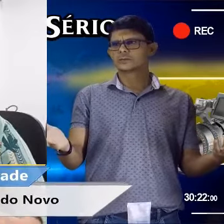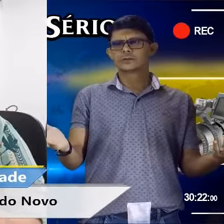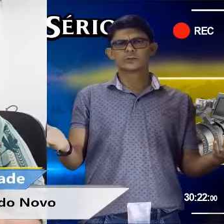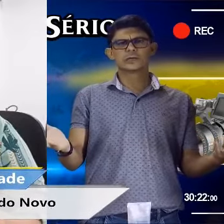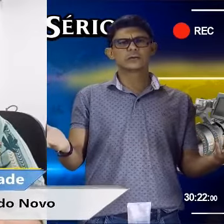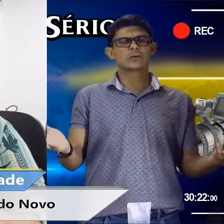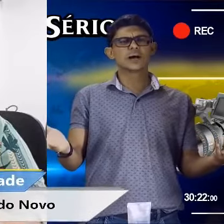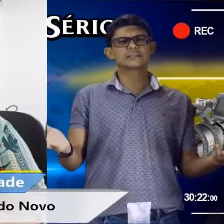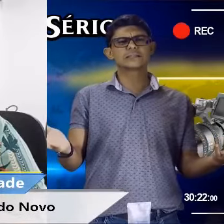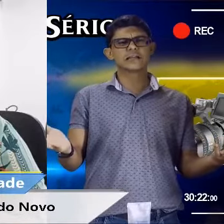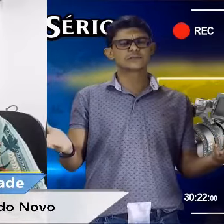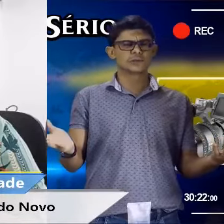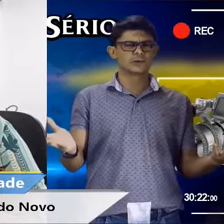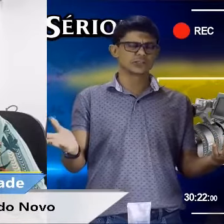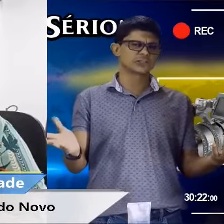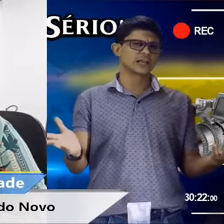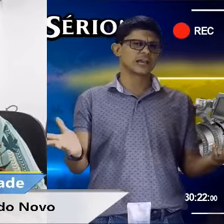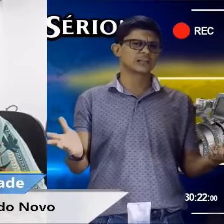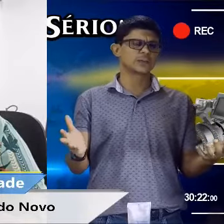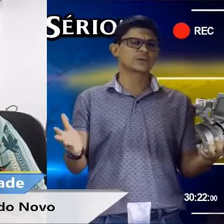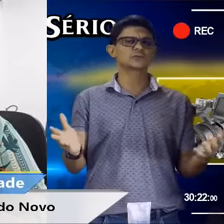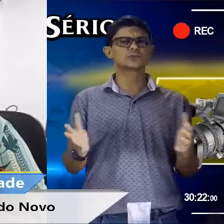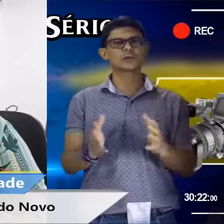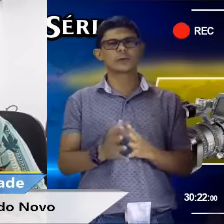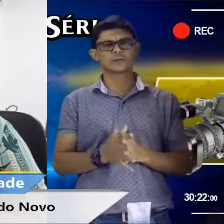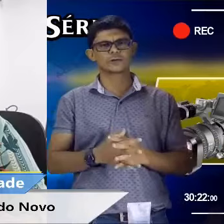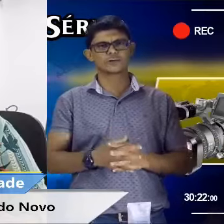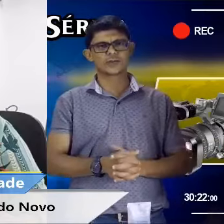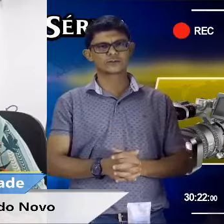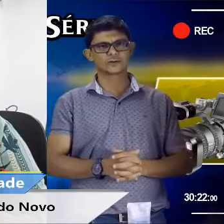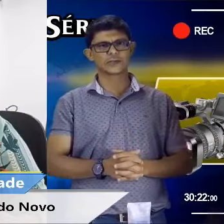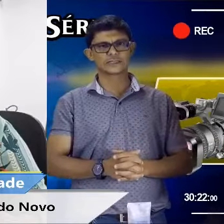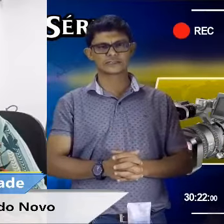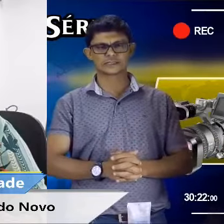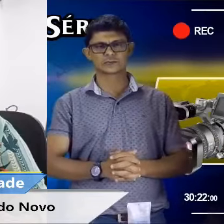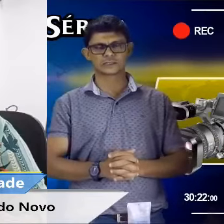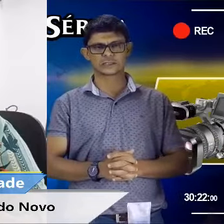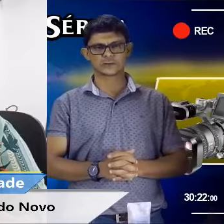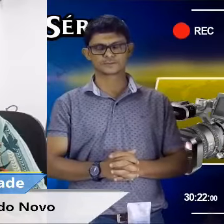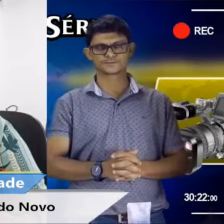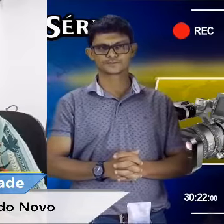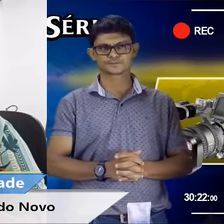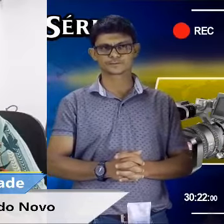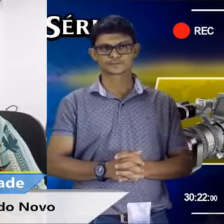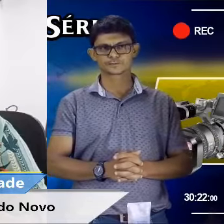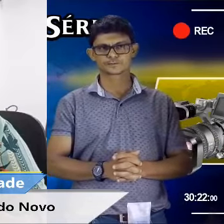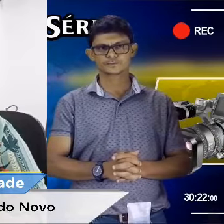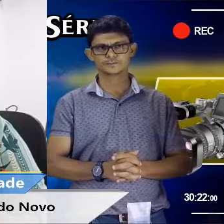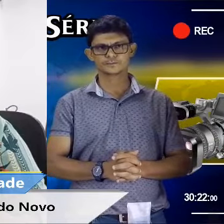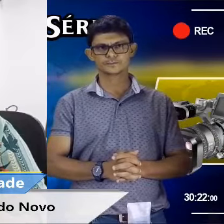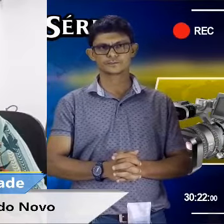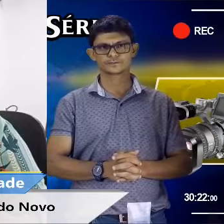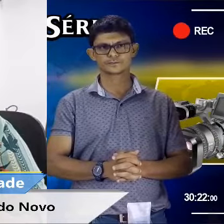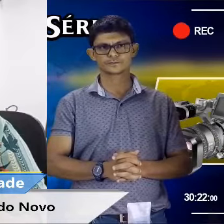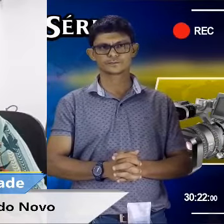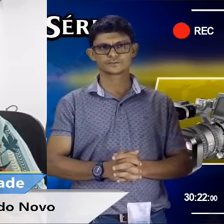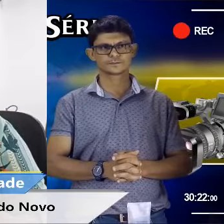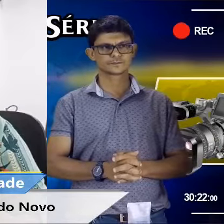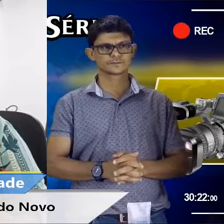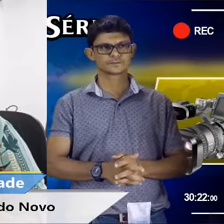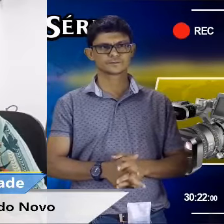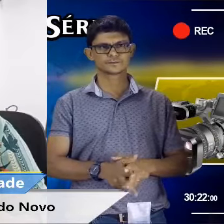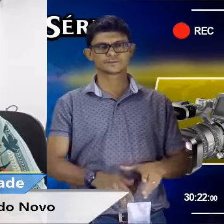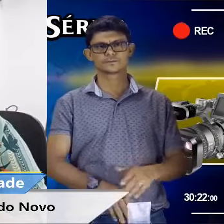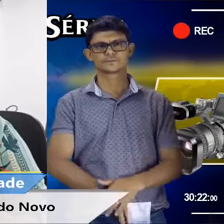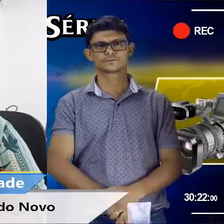se não me engano, quase 10 milhões de reais para construir quatro aviados. Como é que está essa situação? É, mais uma